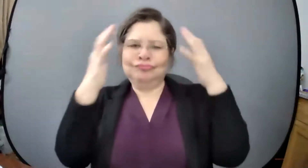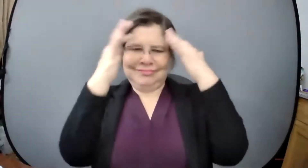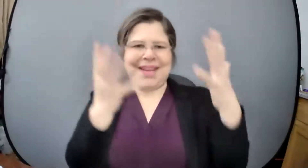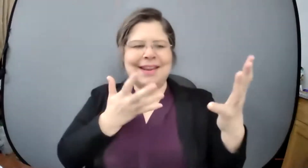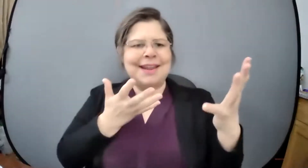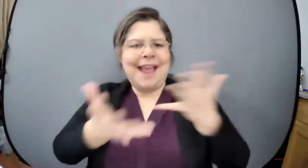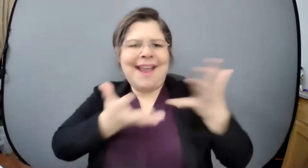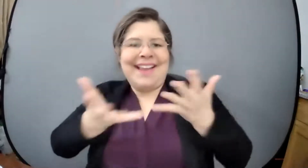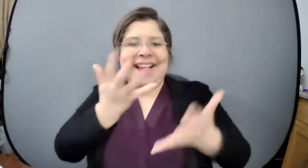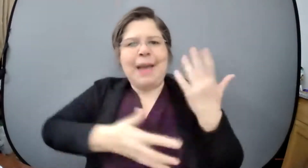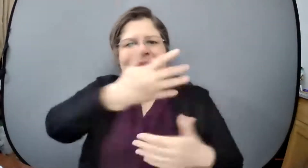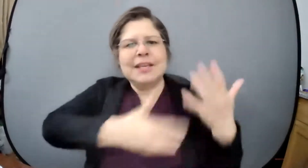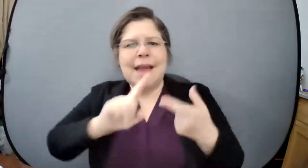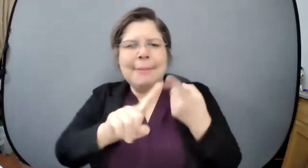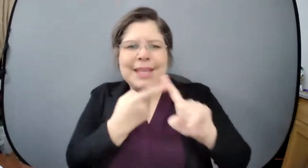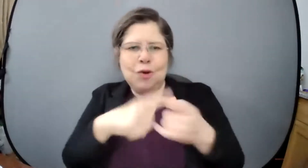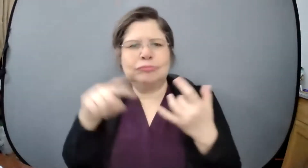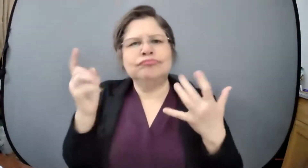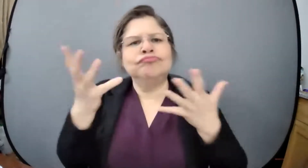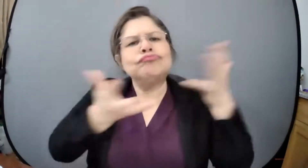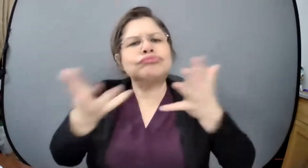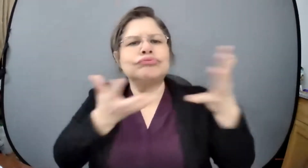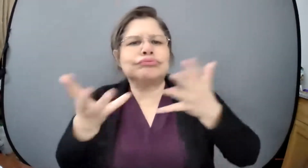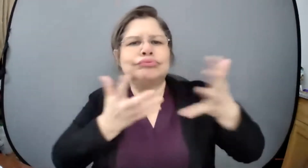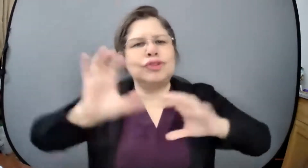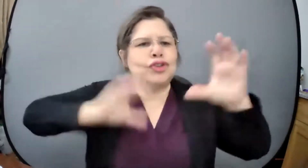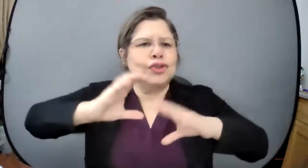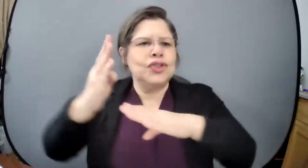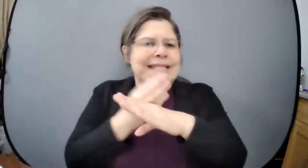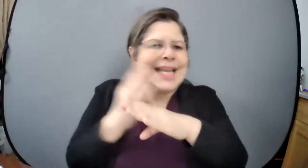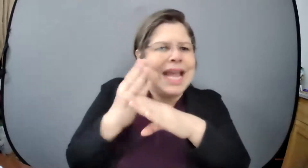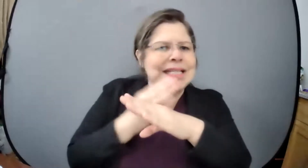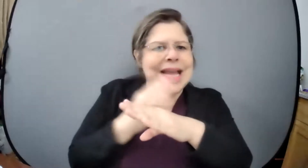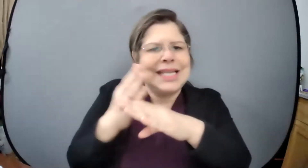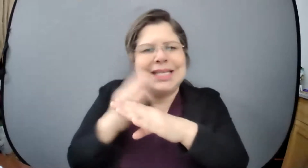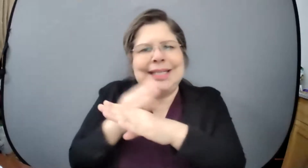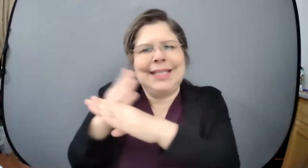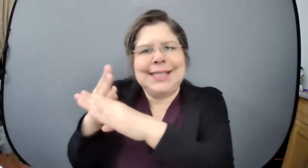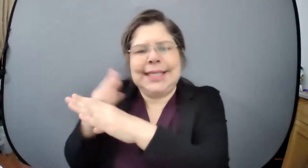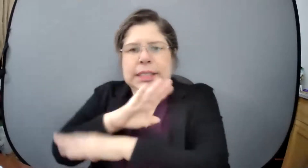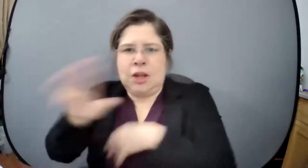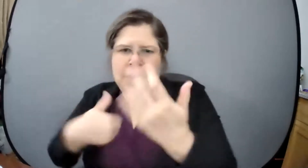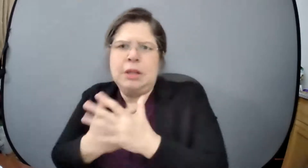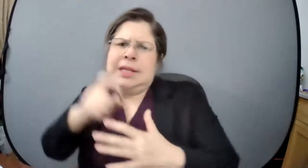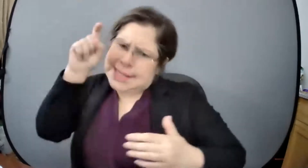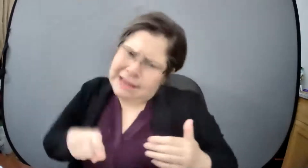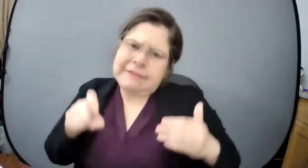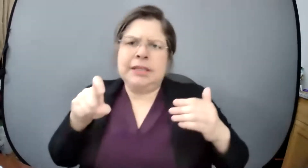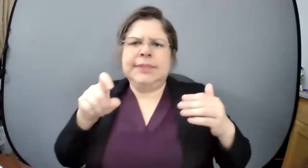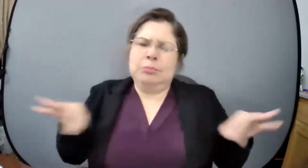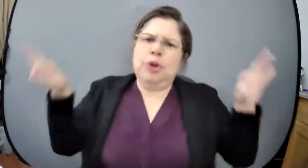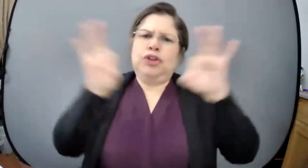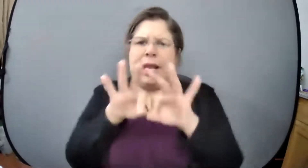pero no social no tenemos que perder nuestra esencia como puertorriqueños como comunidades para para